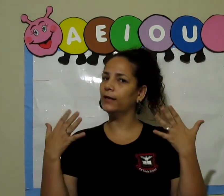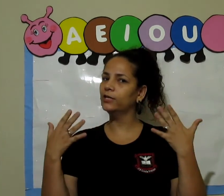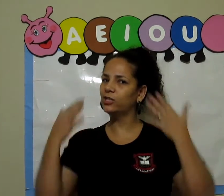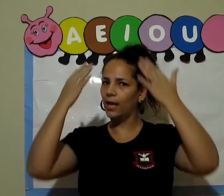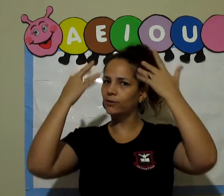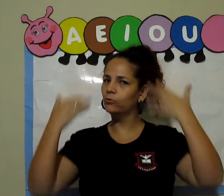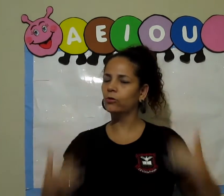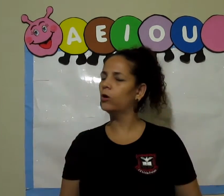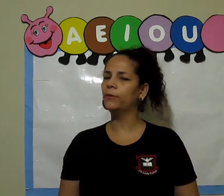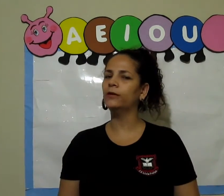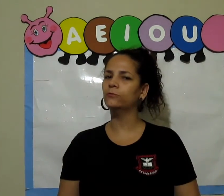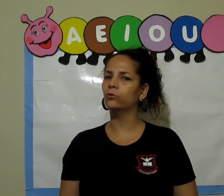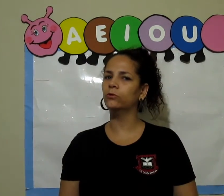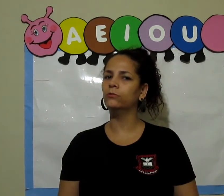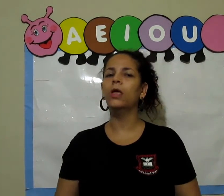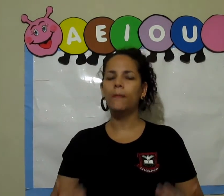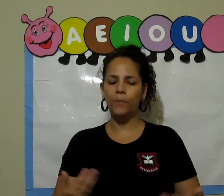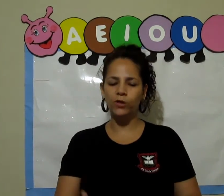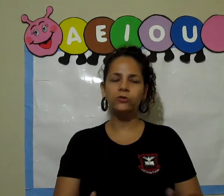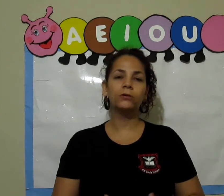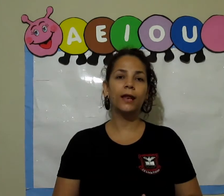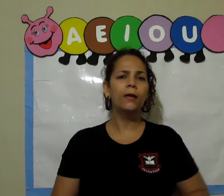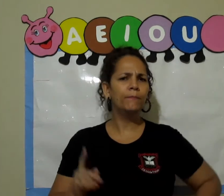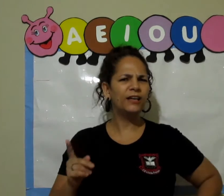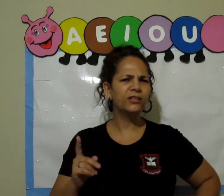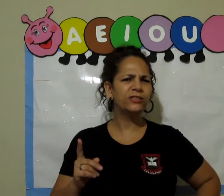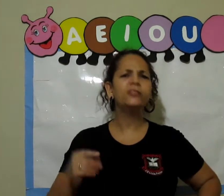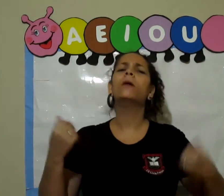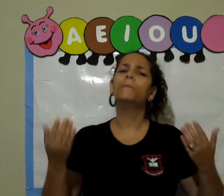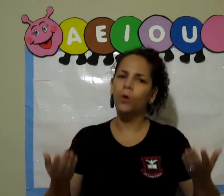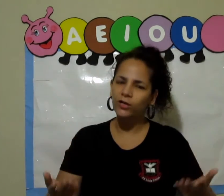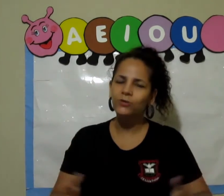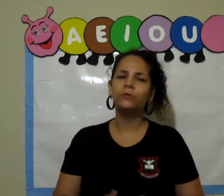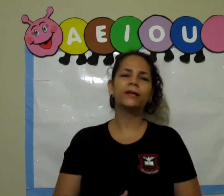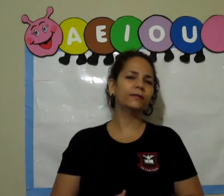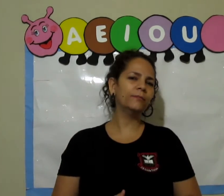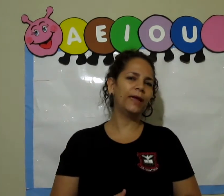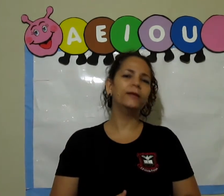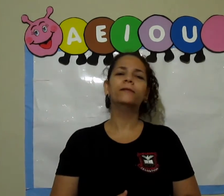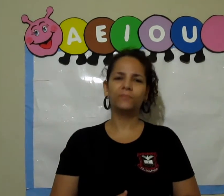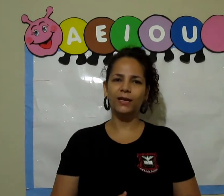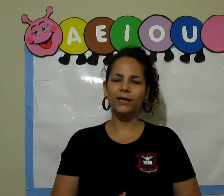higiene do corpinho todo, pode colocar lá. Pasta de dedinho? Pode colocar também. Tá legal?